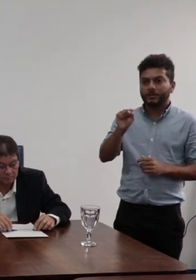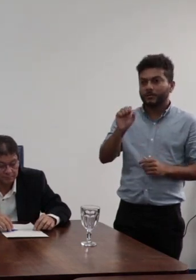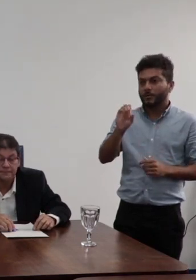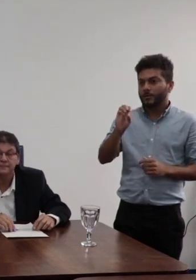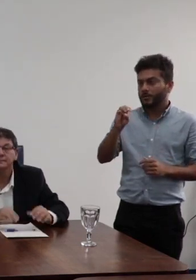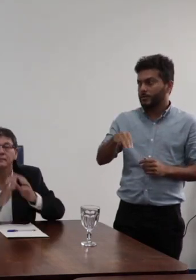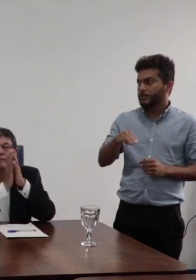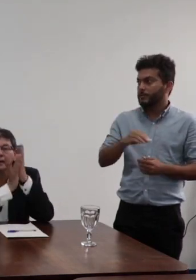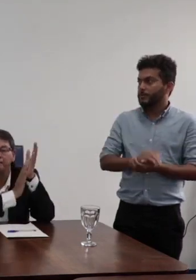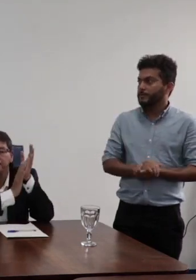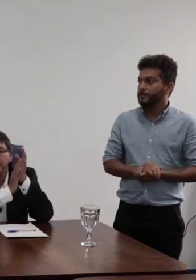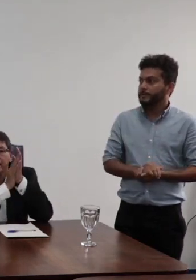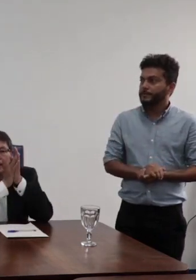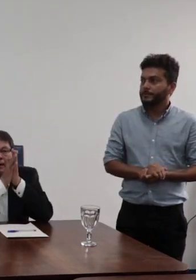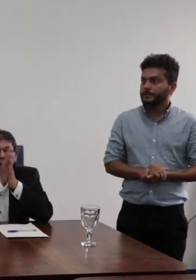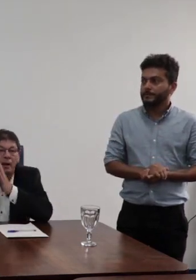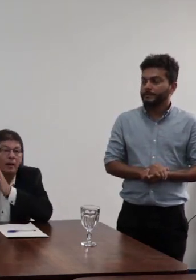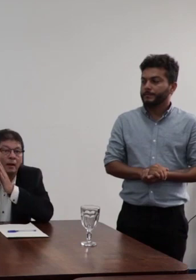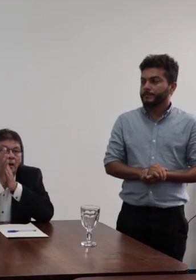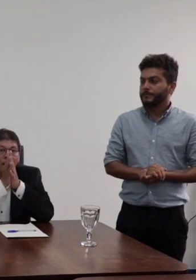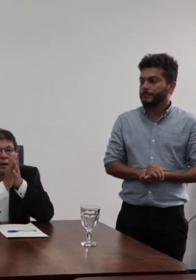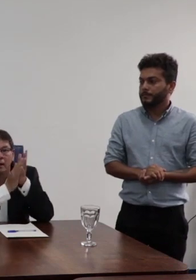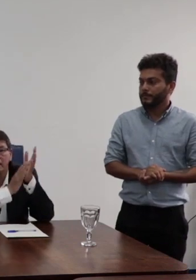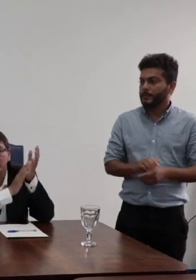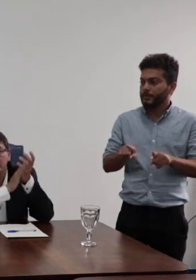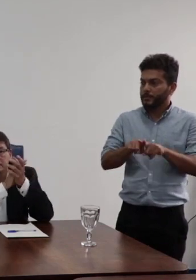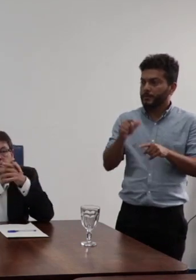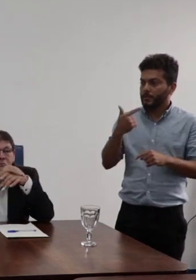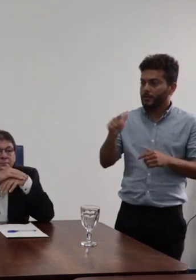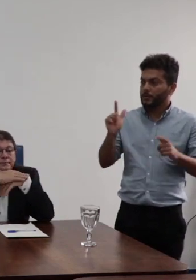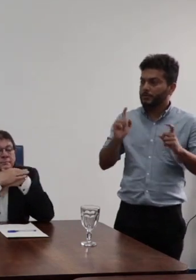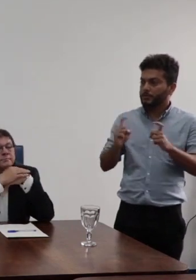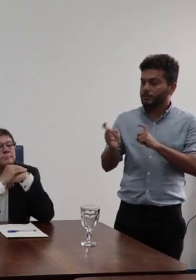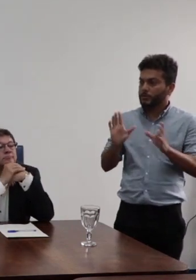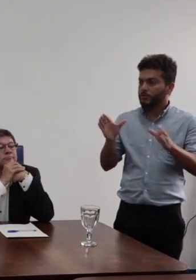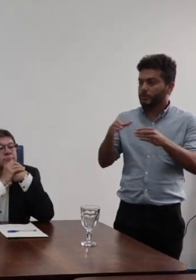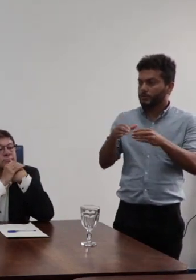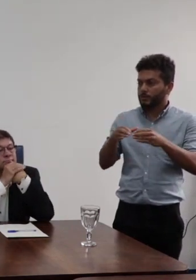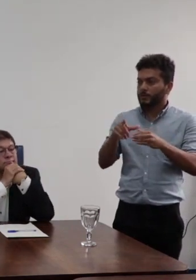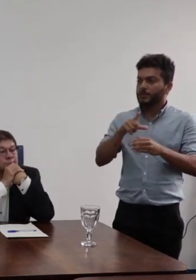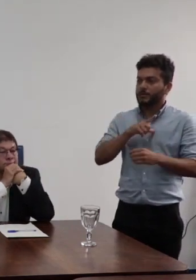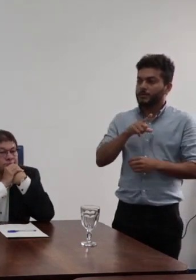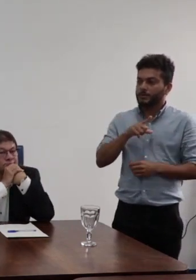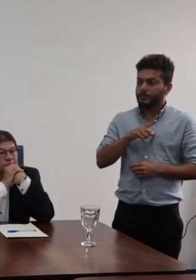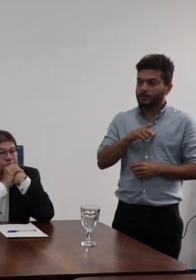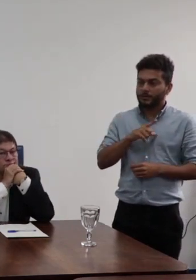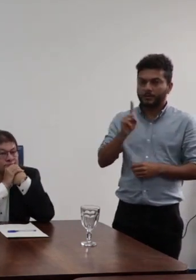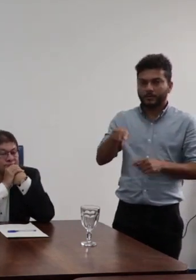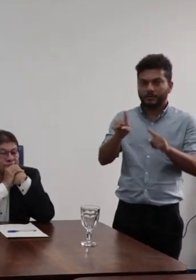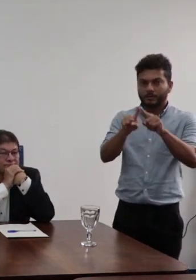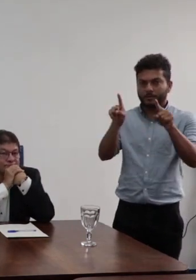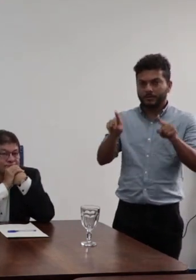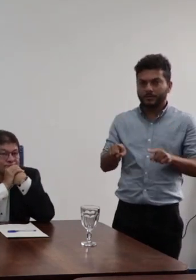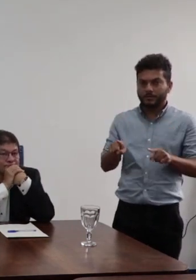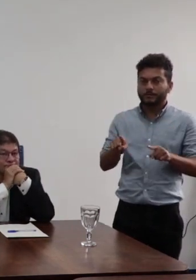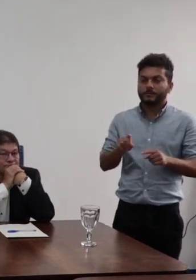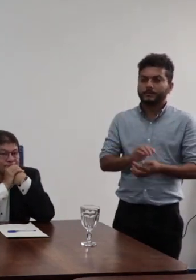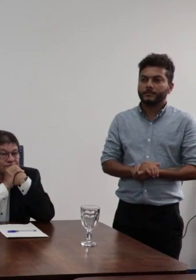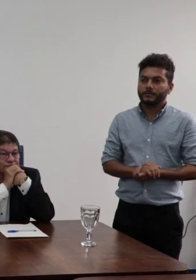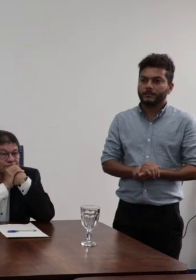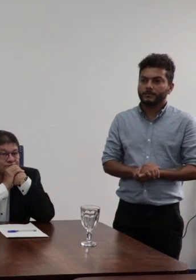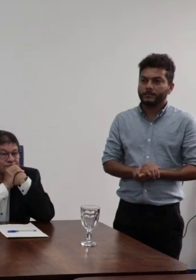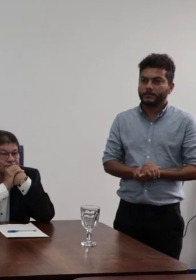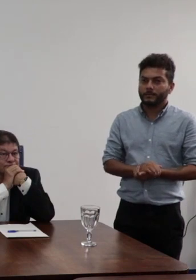comissão que era a participação pela metodologia que era composto basicamente por servidores da comissoria de